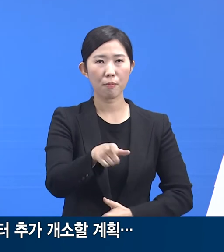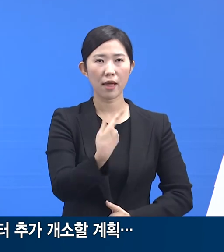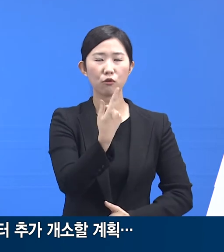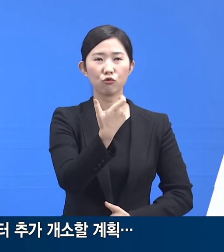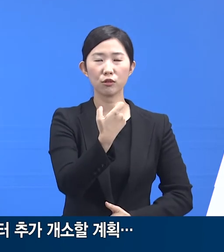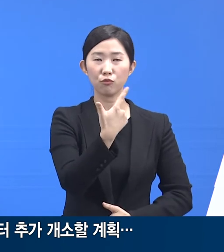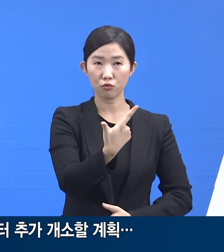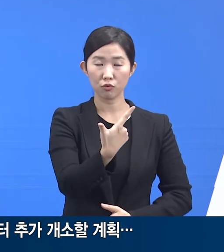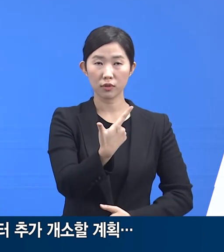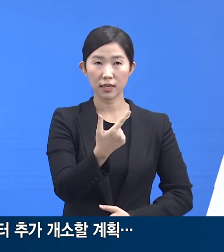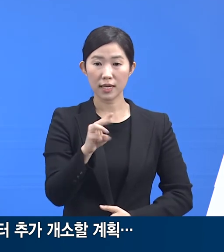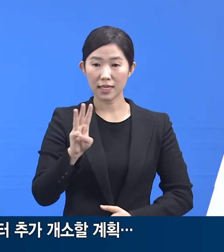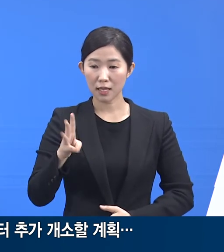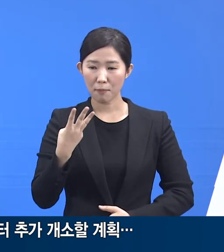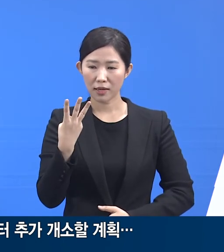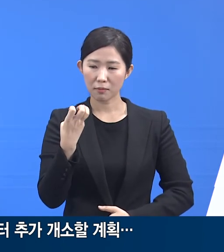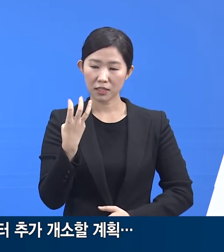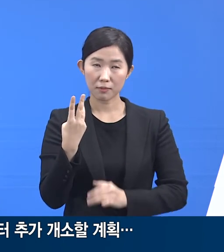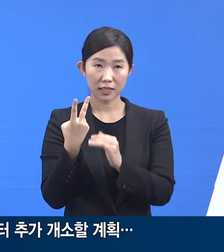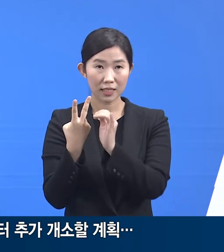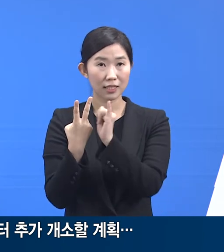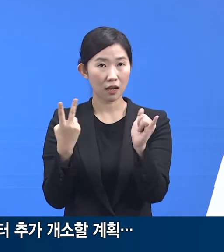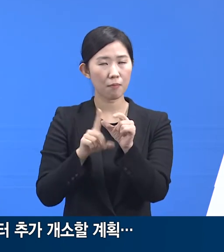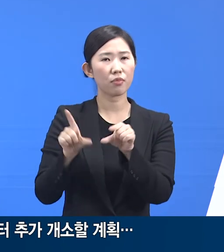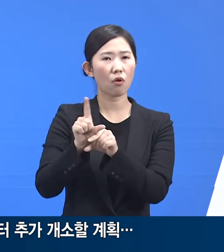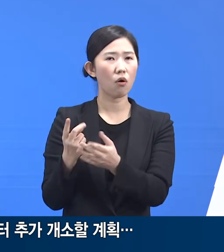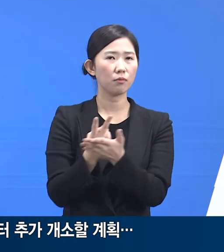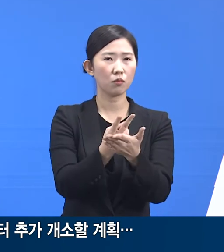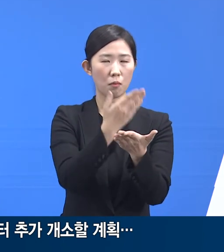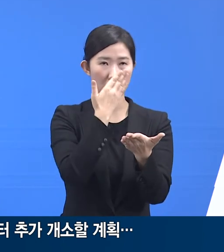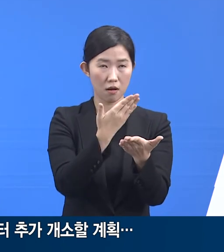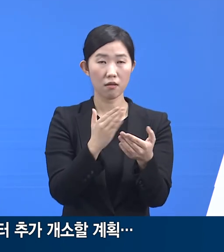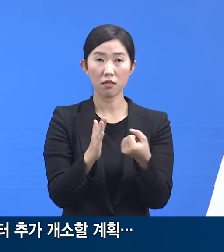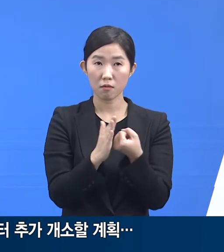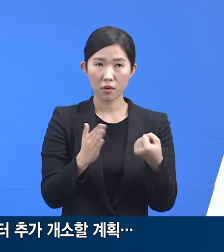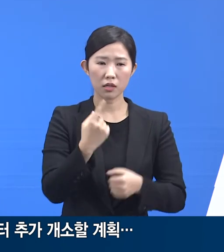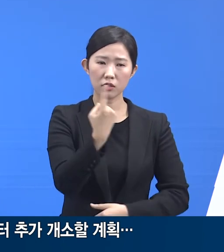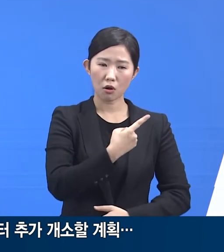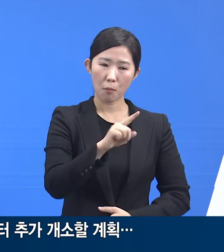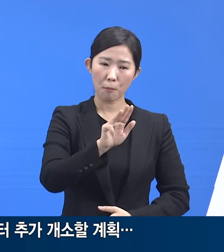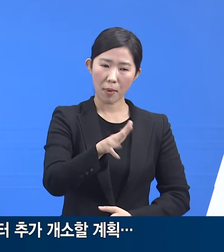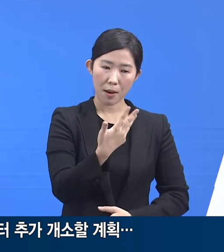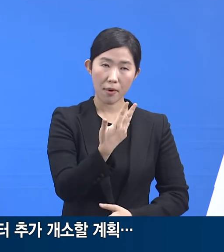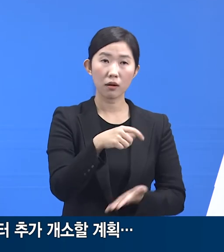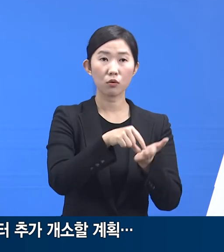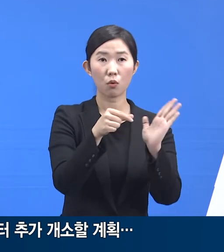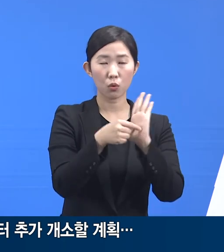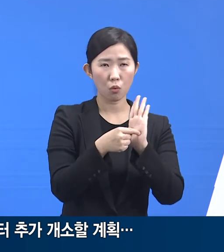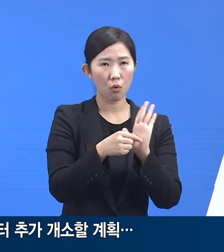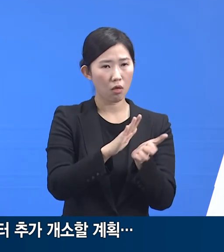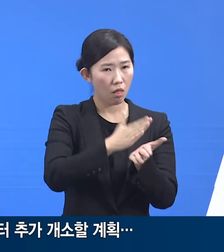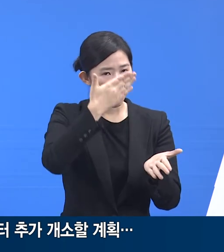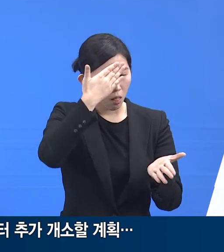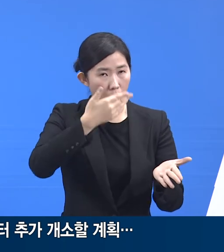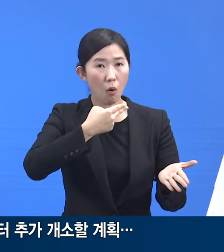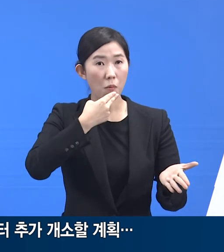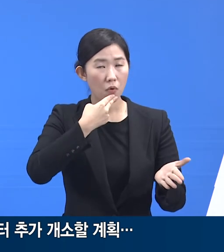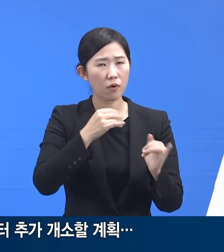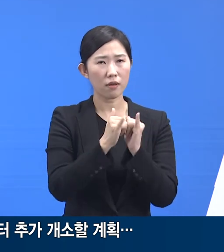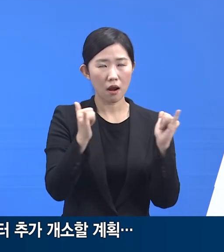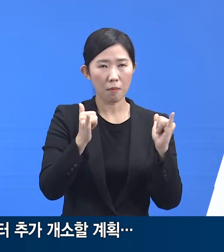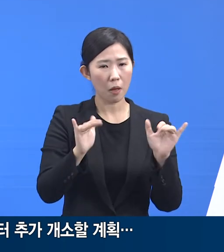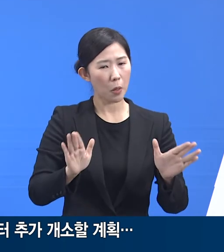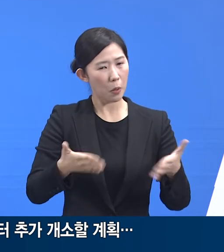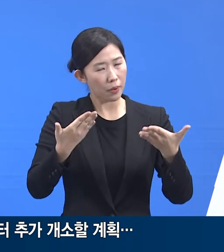가능한 규모로 이번 개서로 경기도는 총 1,388명의 무증상미 경증 환자들을 수용할 수 있게